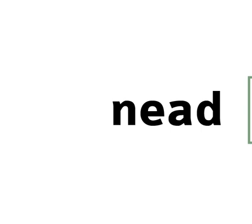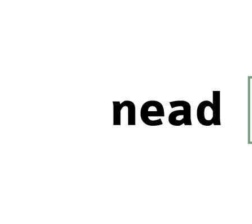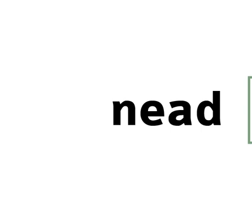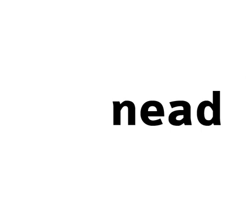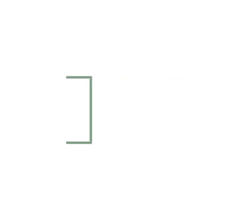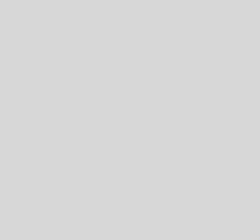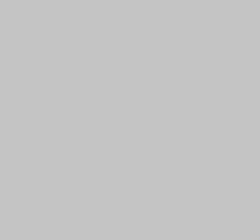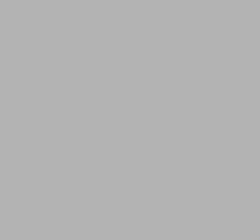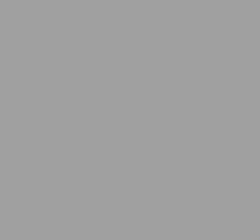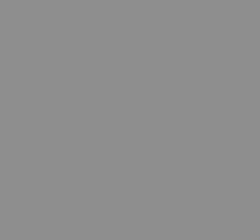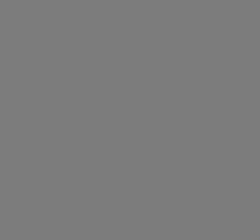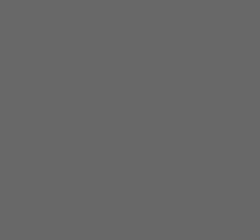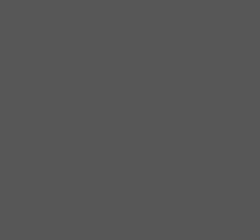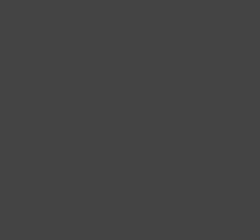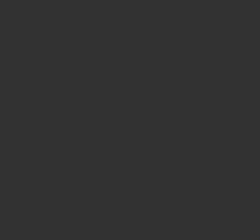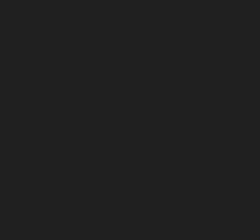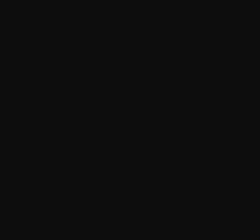Legenda Fantasma